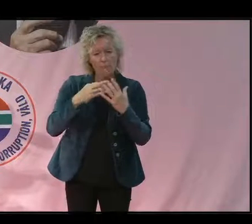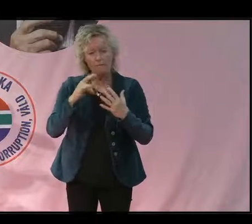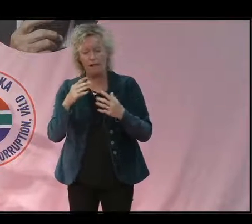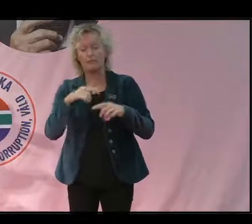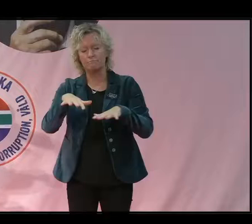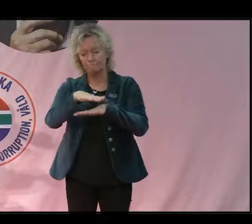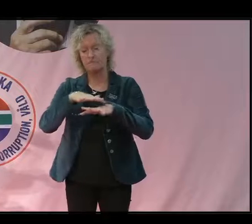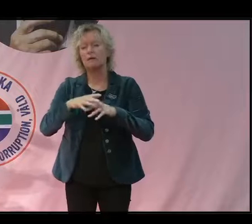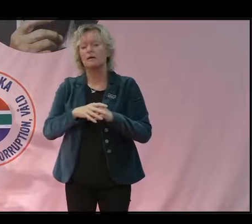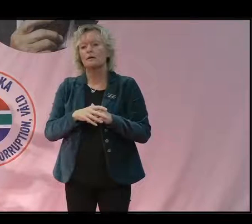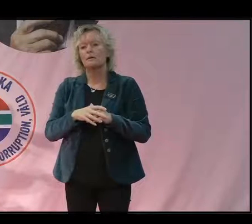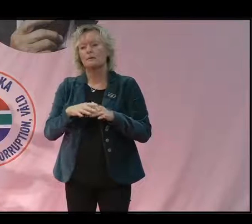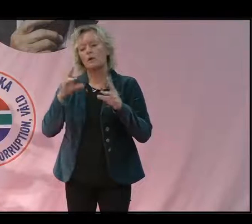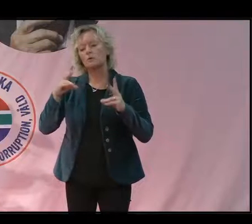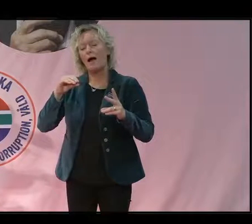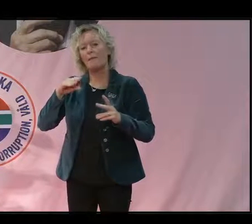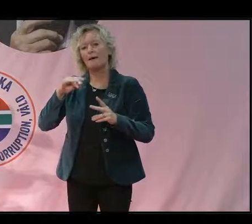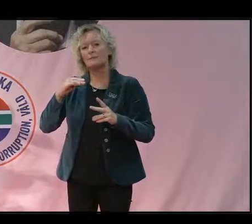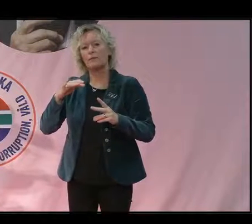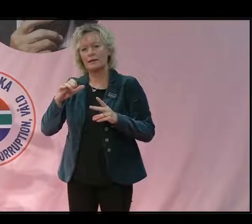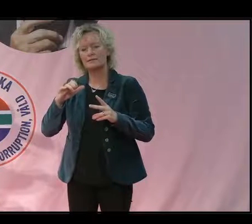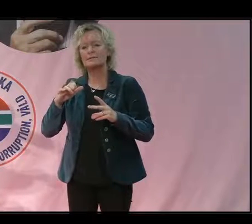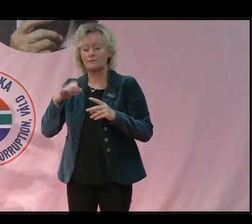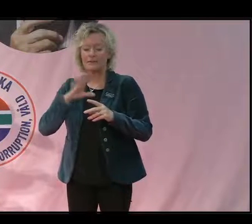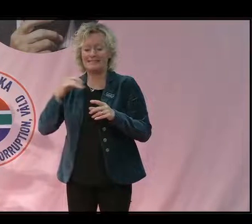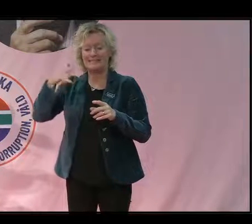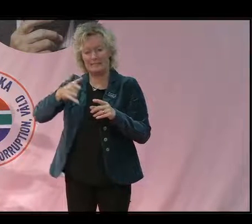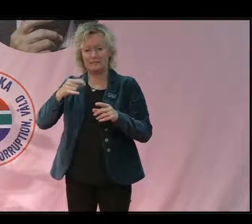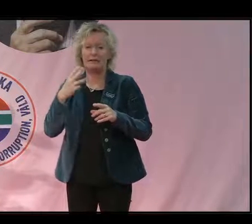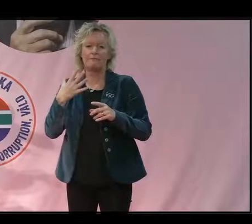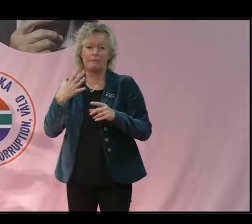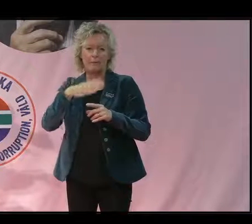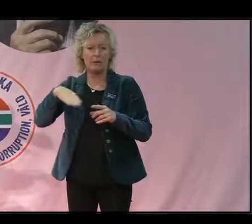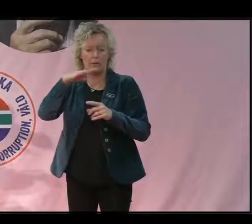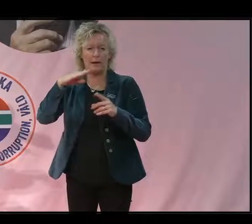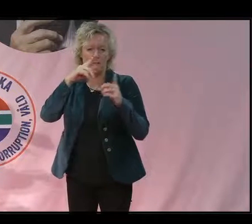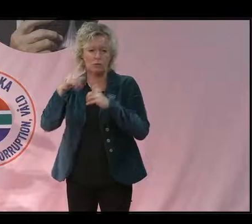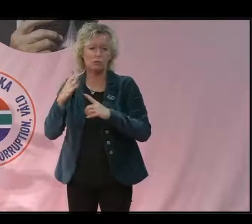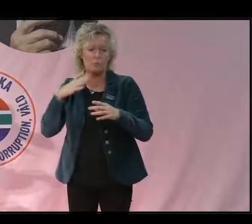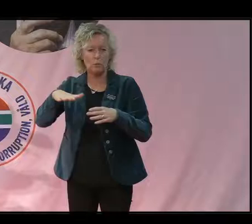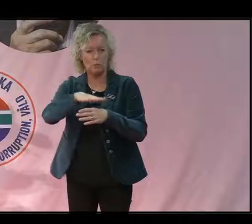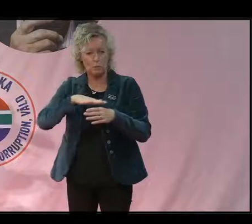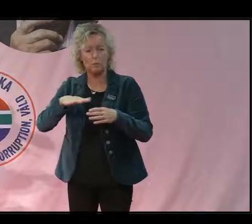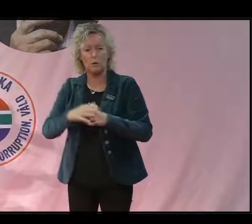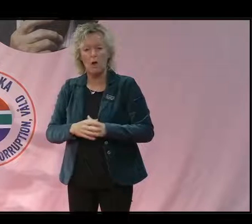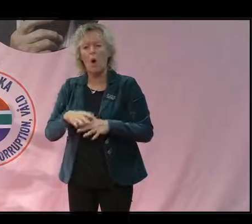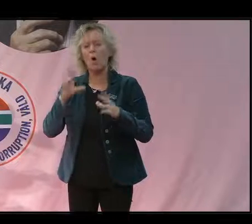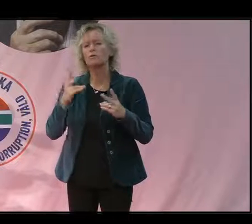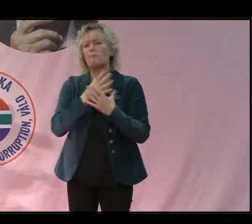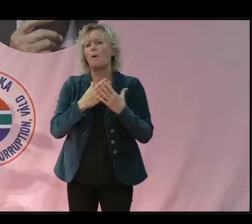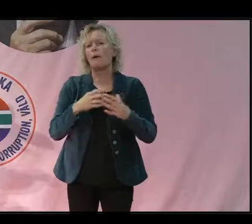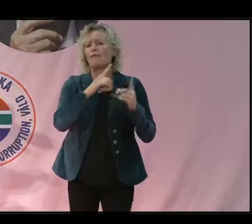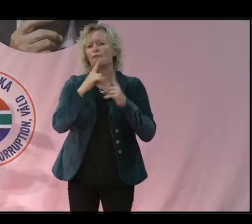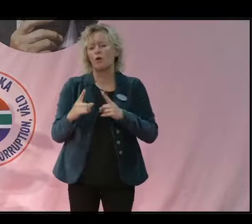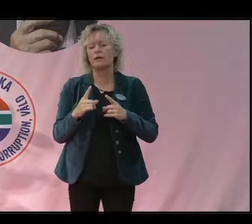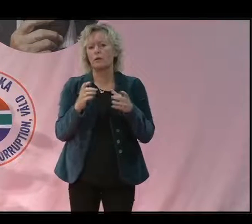sa så är ju Amazonas också hem till 35 miljoner människor. Och det finns mycket urfolksgrupper. Det ett